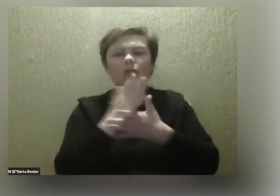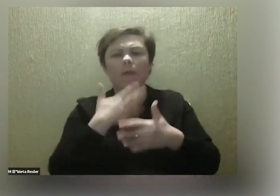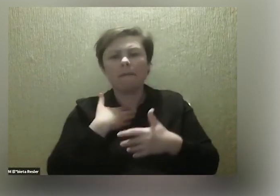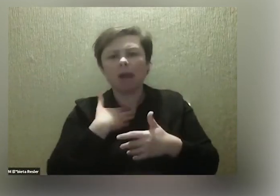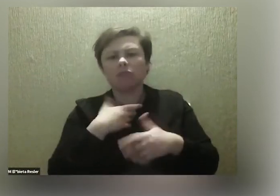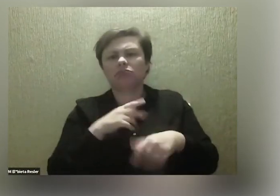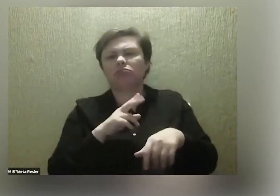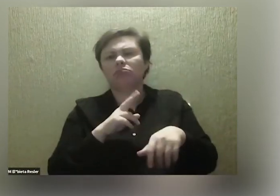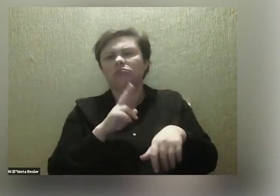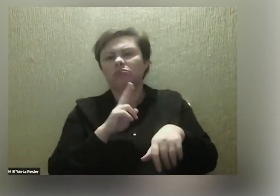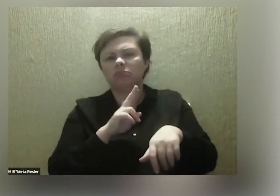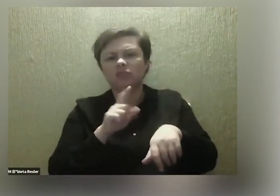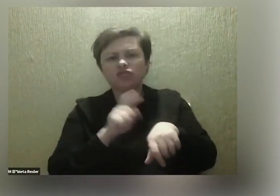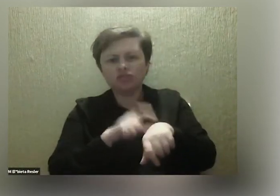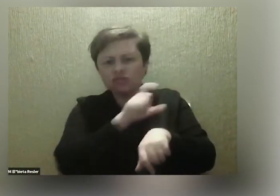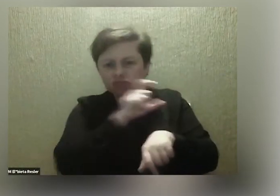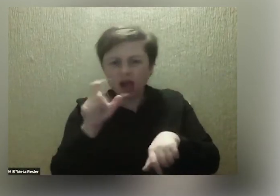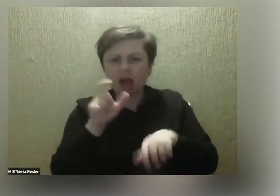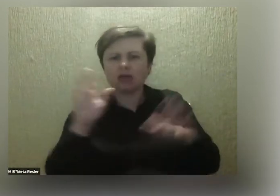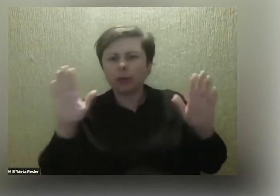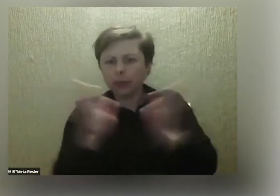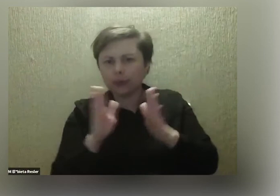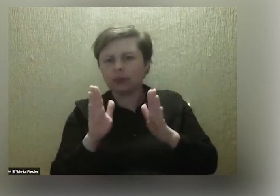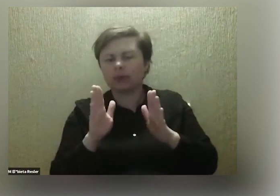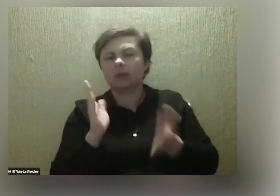czas w ciągu dnia i tyle.